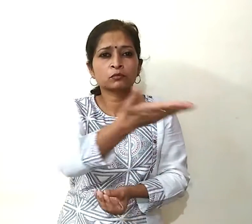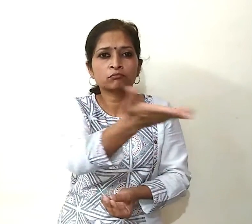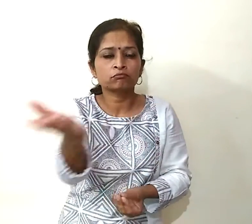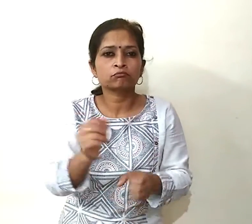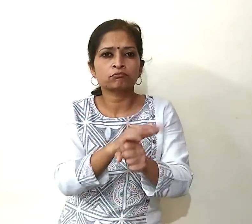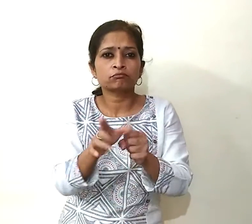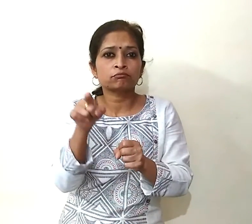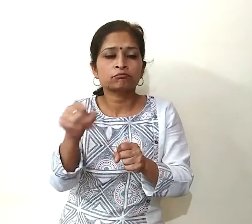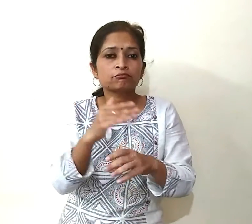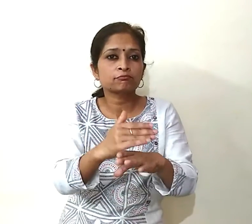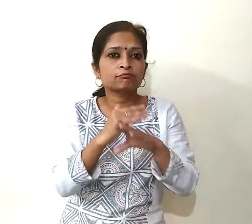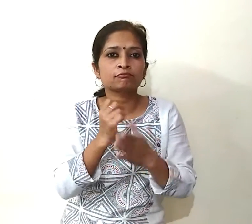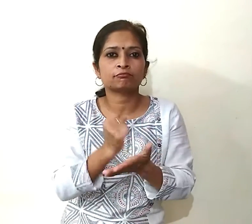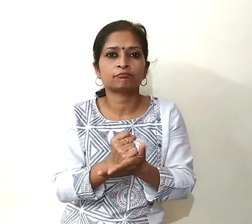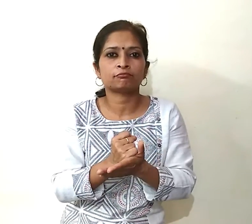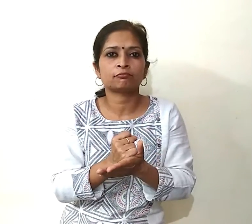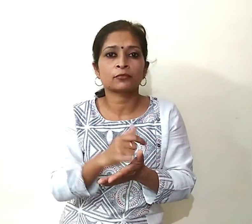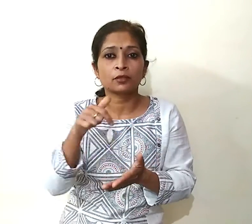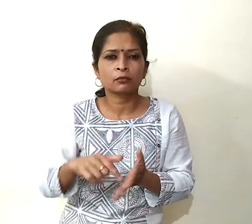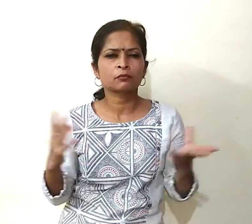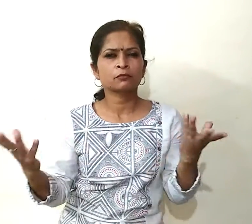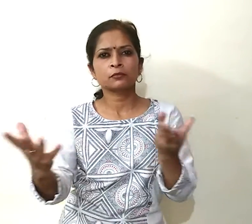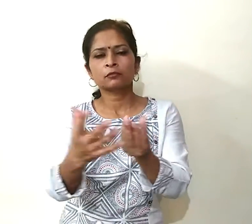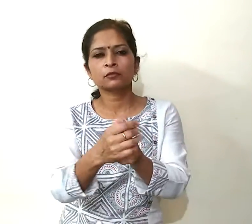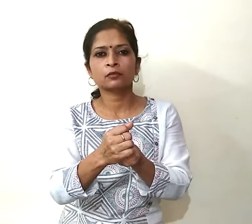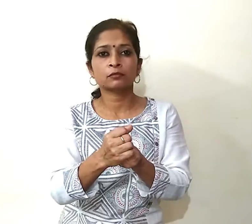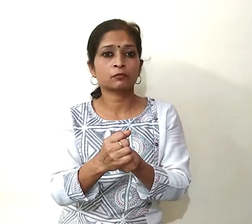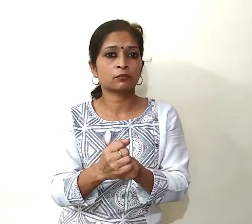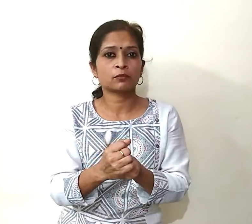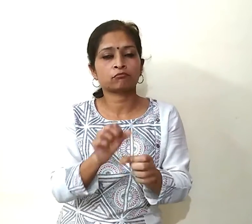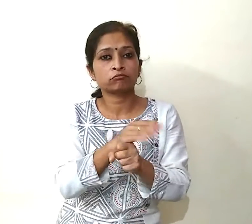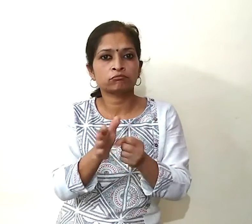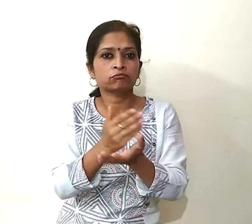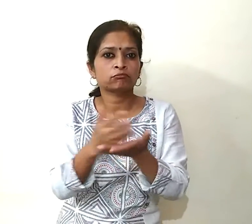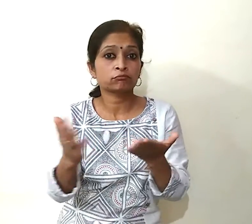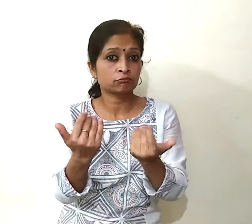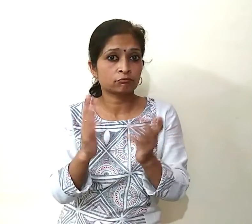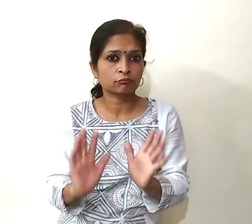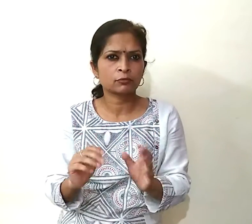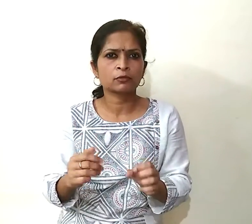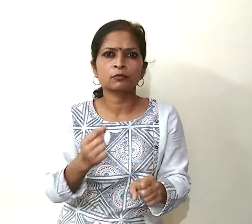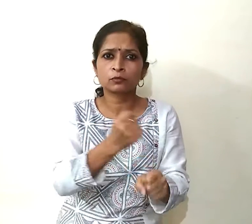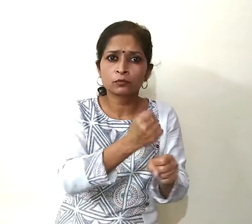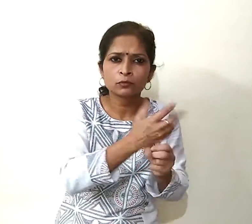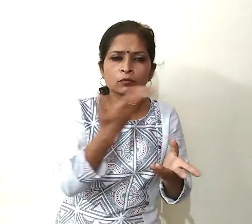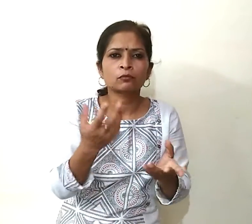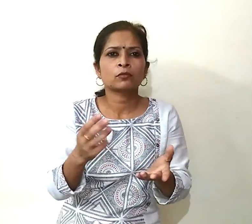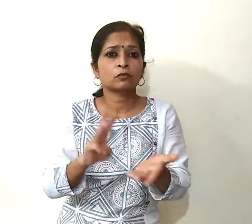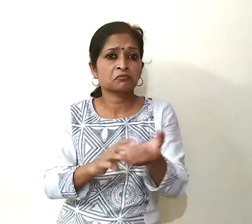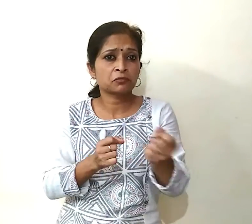बिमारी से रक्षा करनी है ये सामोहिक प्रयास द्वारा ही संभवे दोस्तों हमारी सरकार, प्रशासन, डॉक्टर,